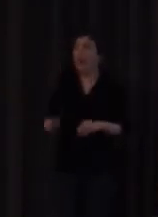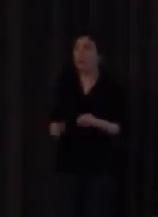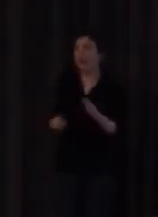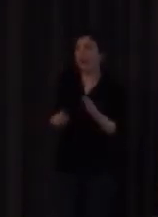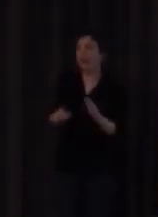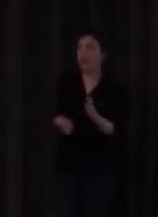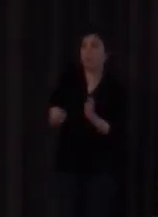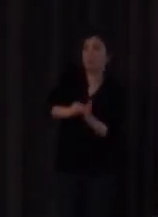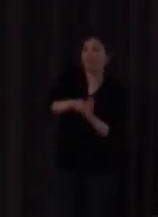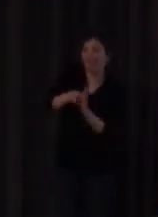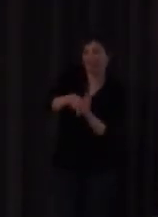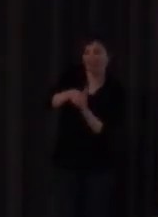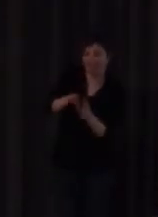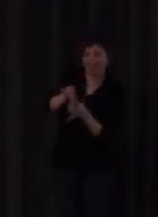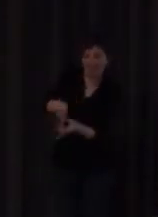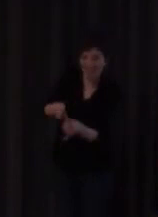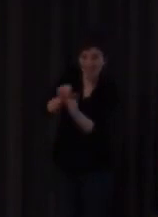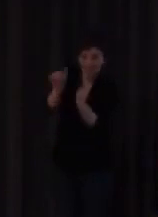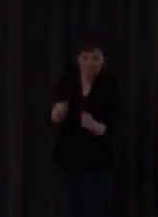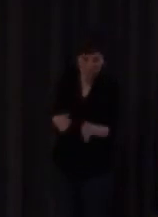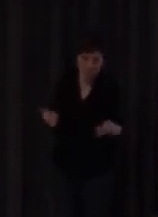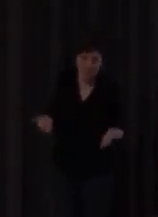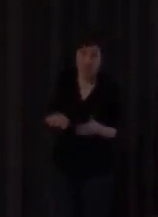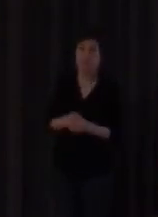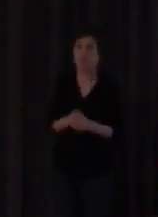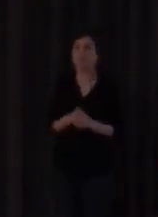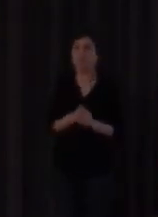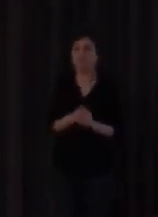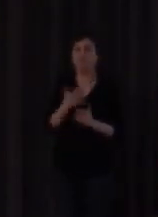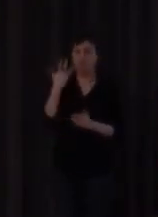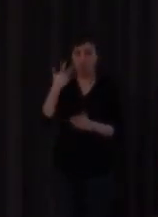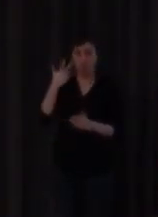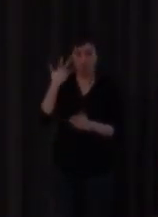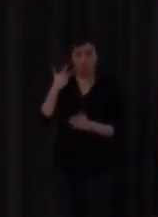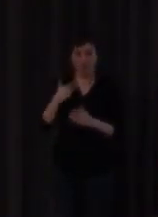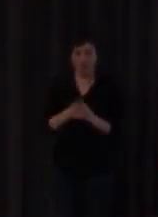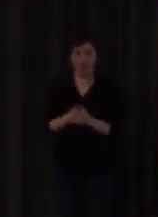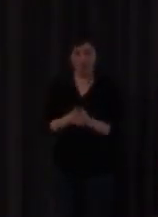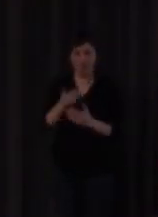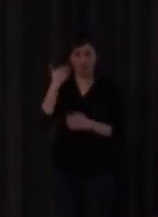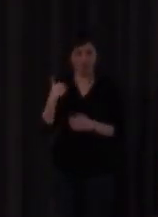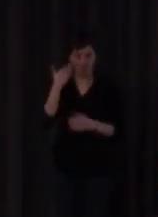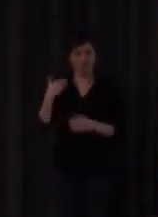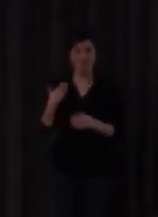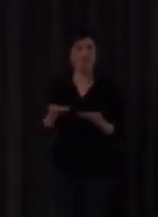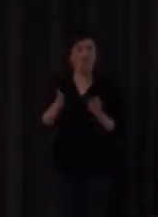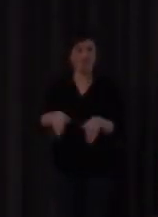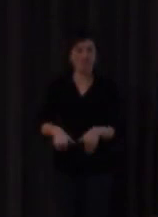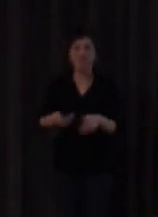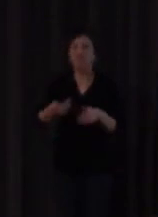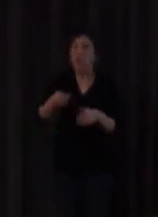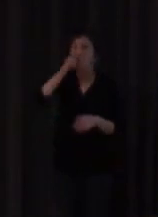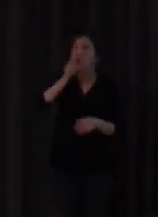etcétera en cualquier caso y a los hechos me remito insuficiente para leer y escribir